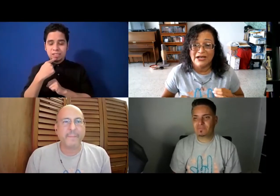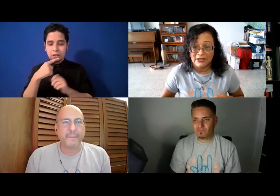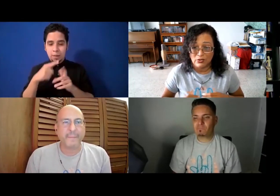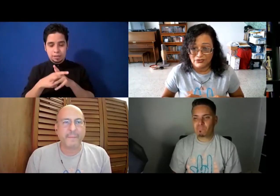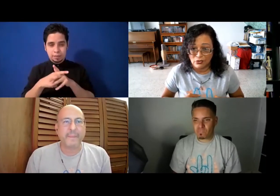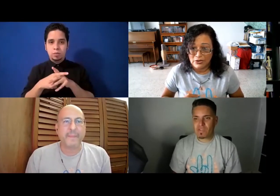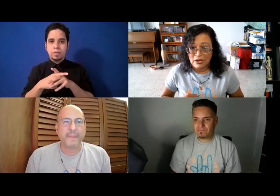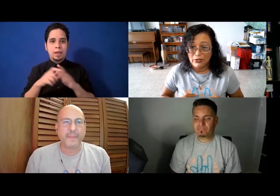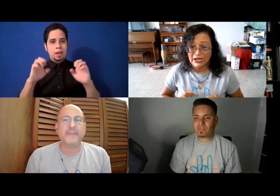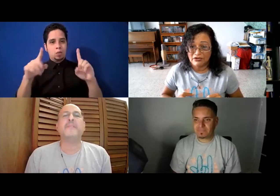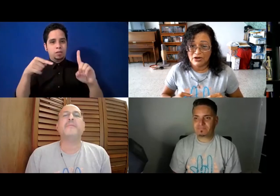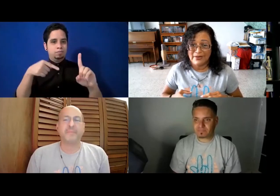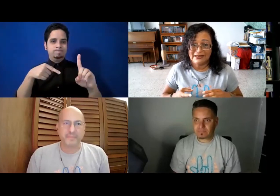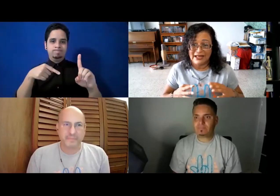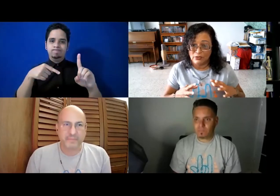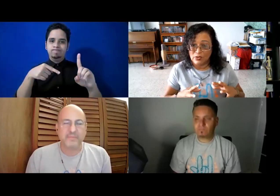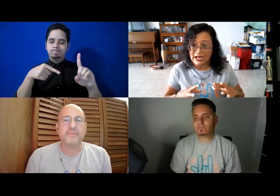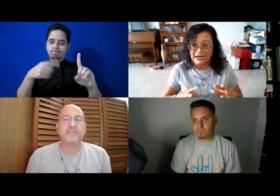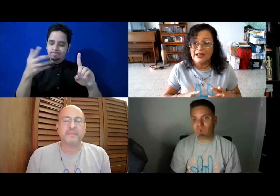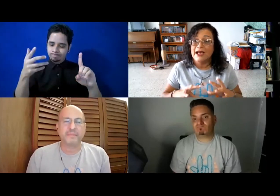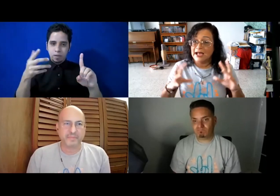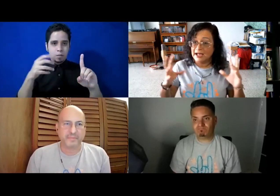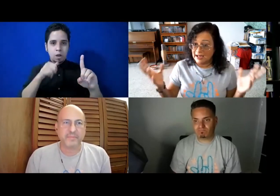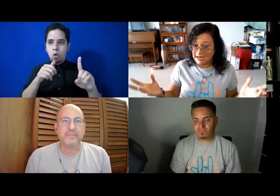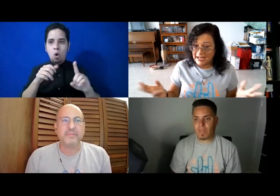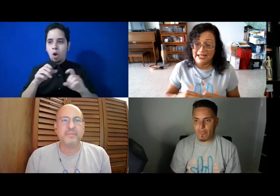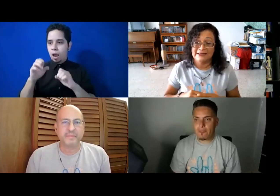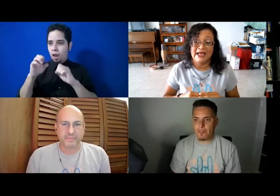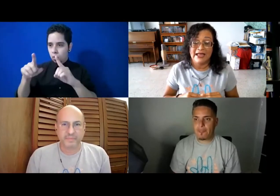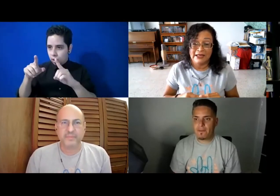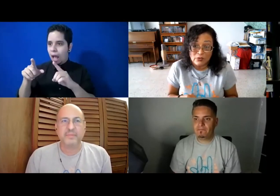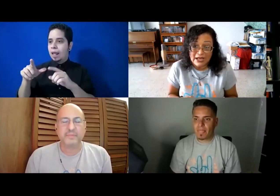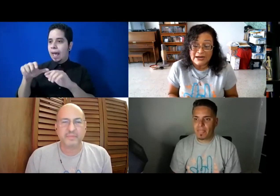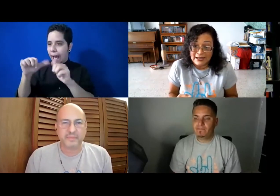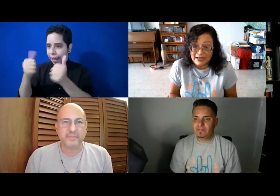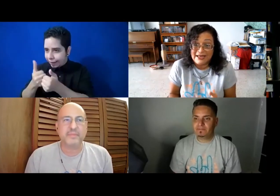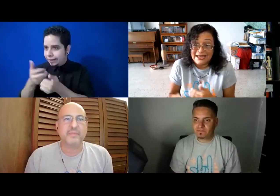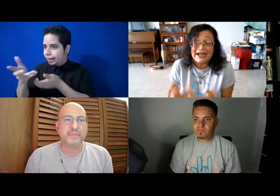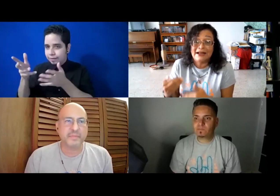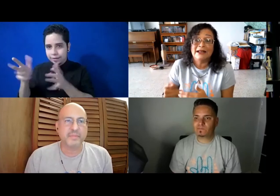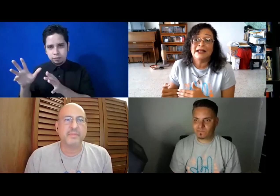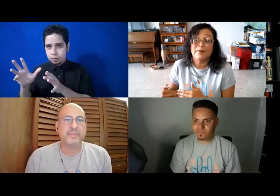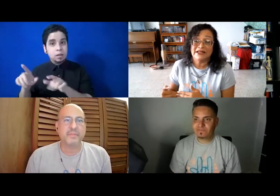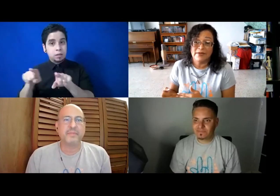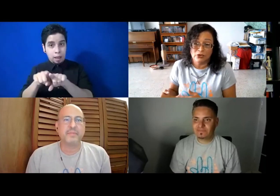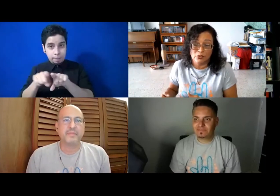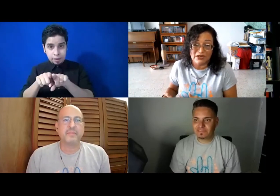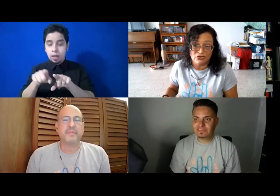la educación. Porque no es solamente educar a las agencias, es educar, es ir al departamento de educación,